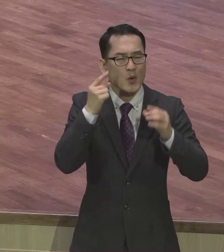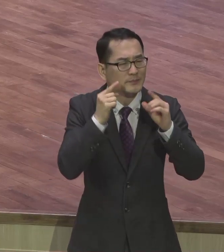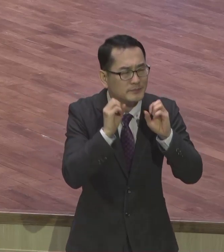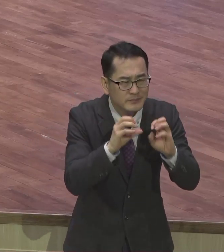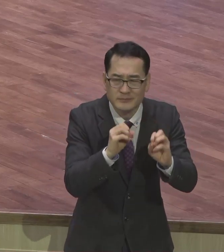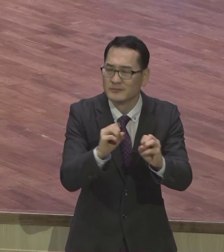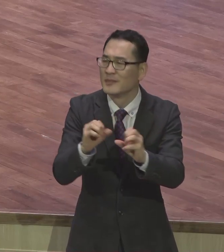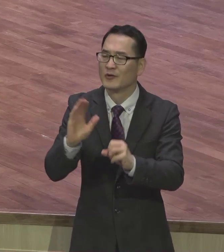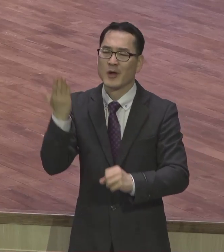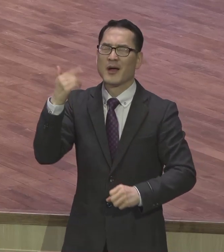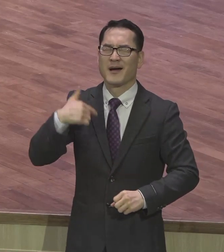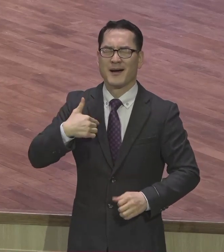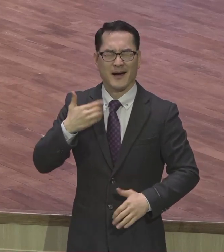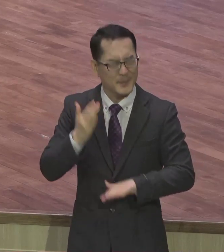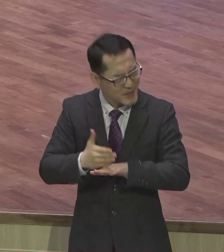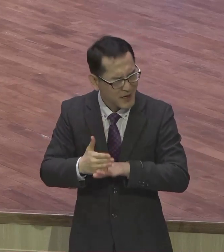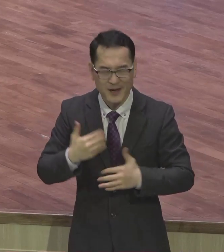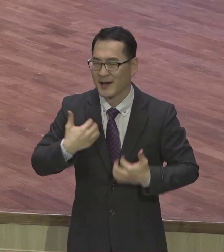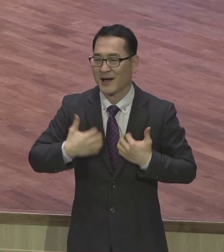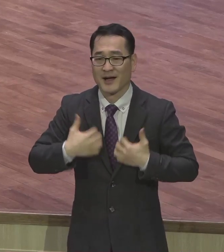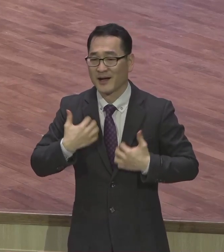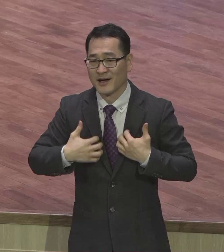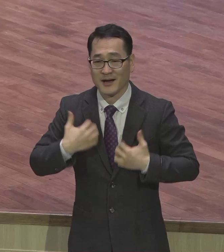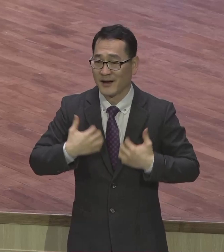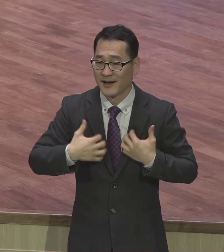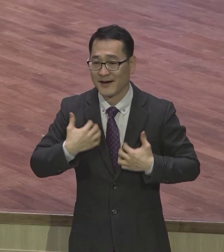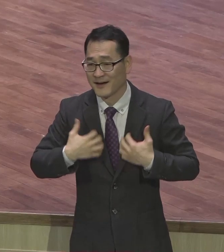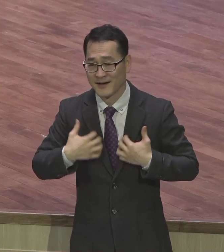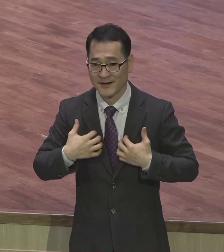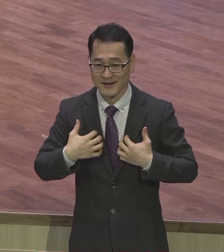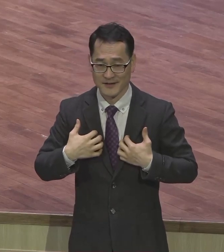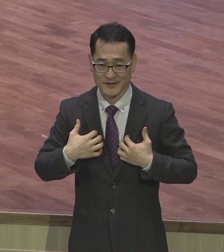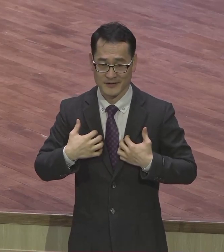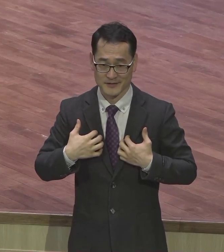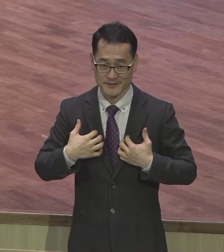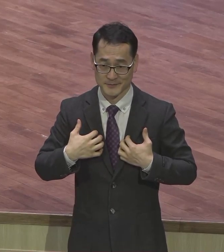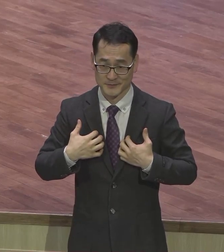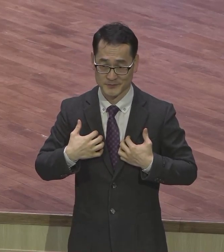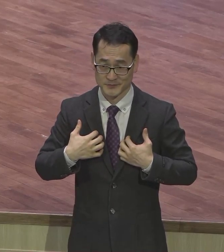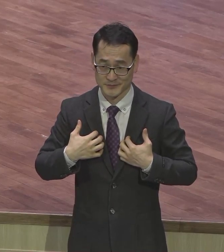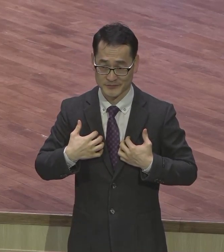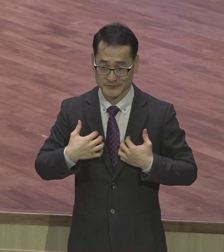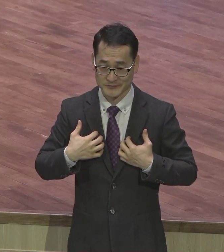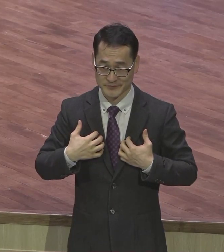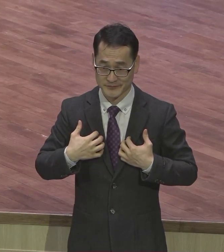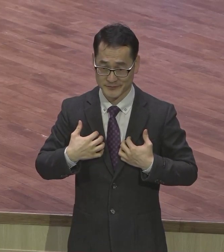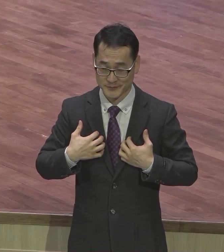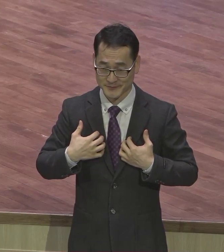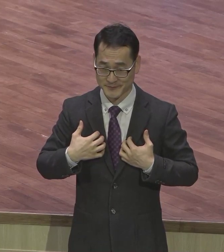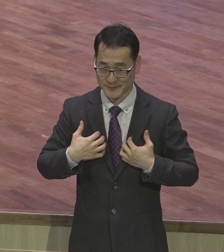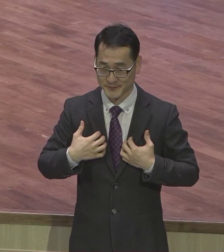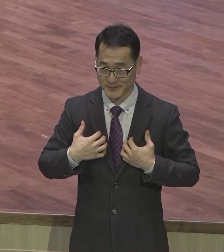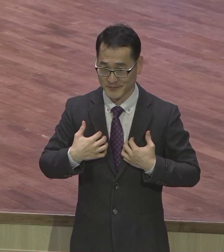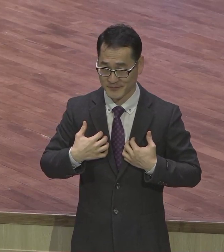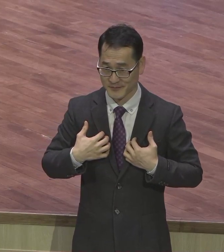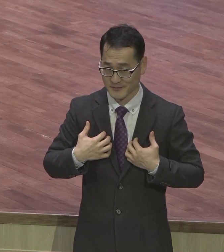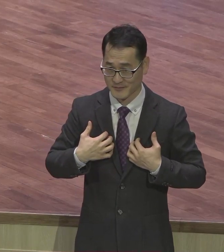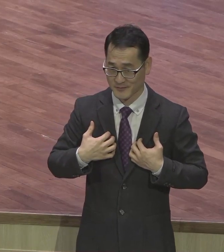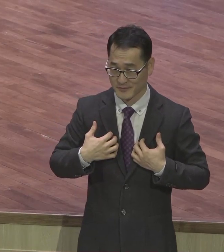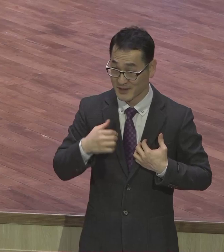구원받은 자녀가 누릴 수 있는 본질적 축복이다 축복이라는 사실을 우리 영계의 승두들은